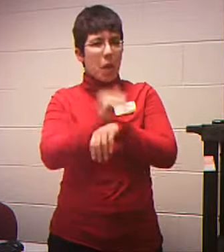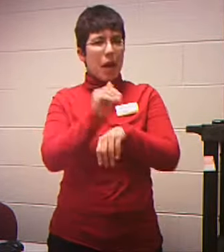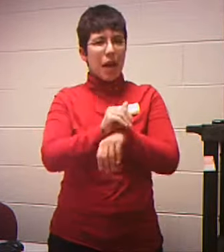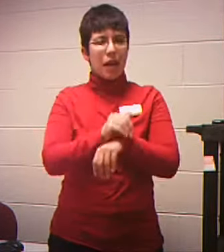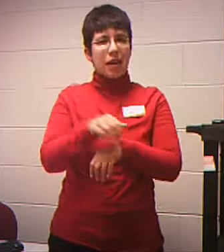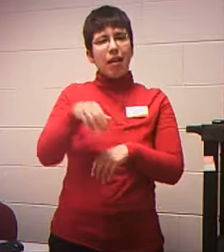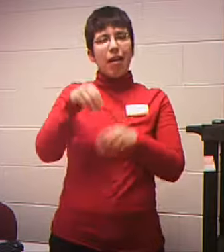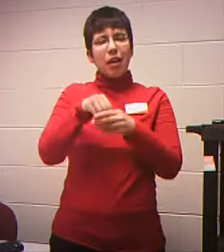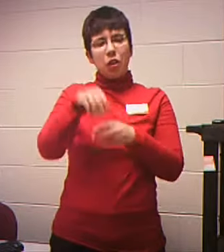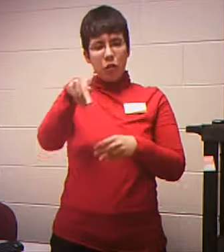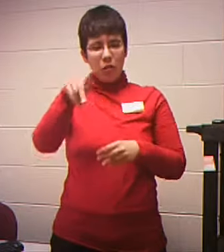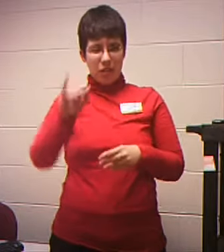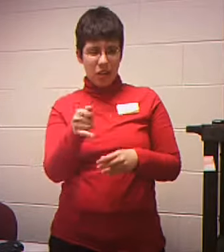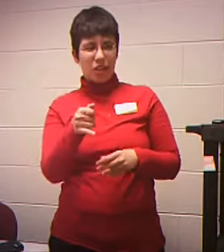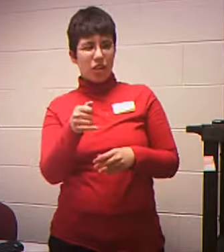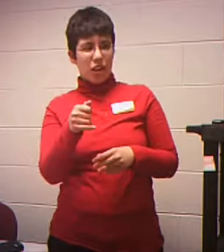Again And Give Me A Call If You've Got Any Questions